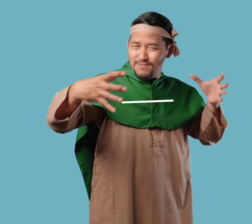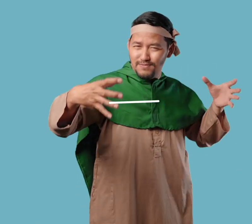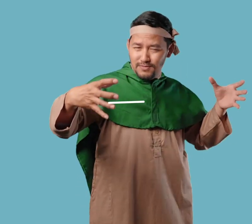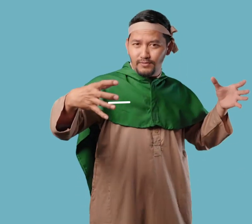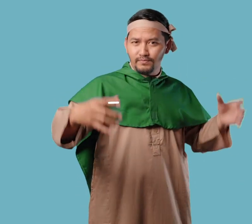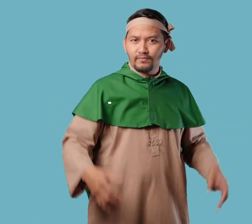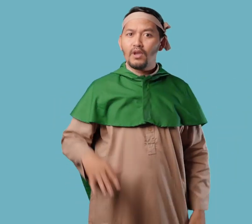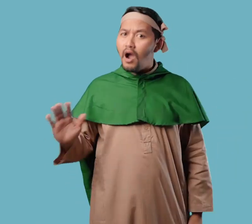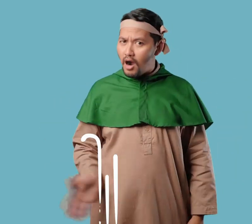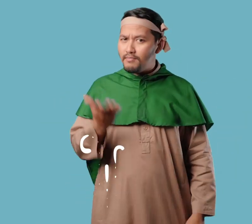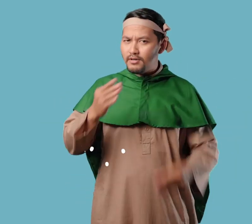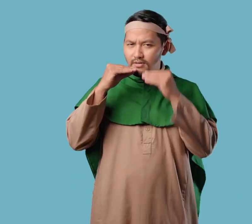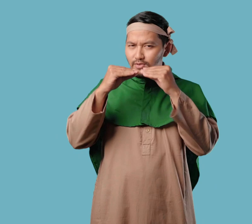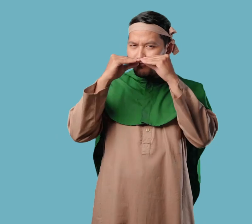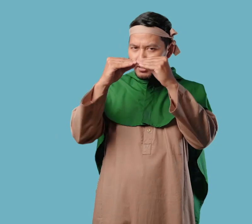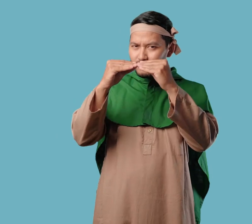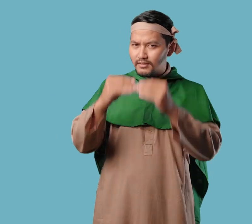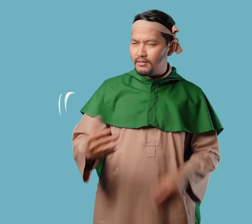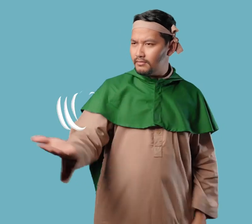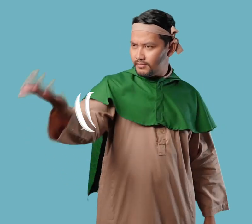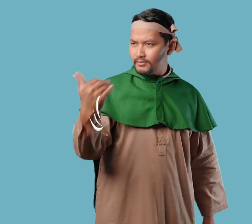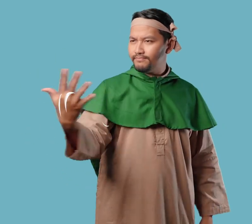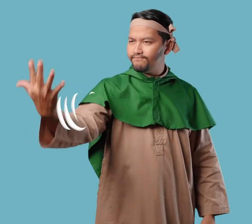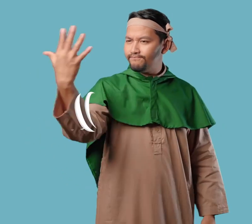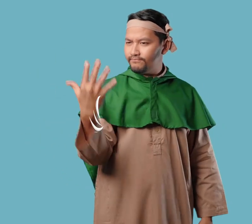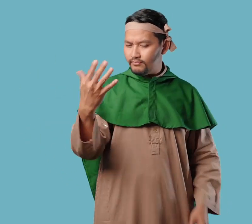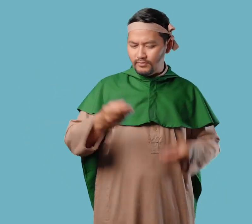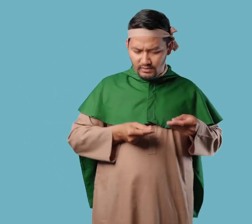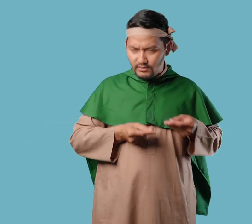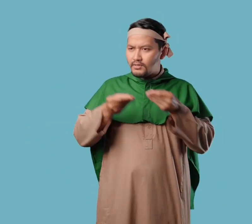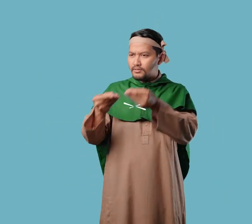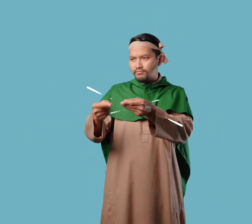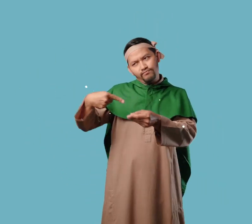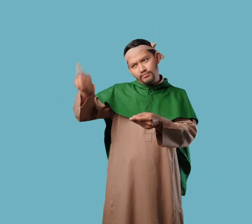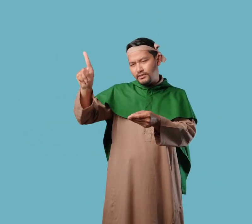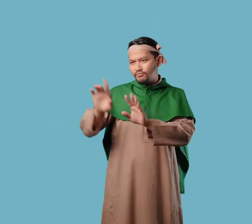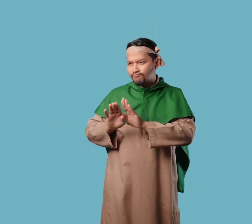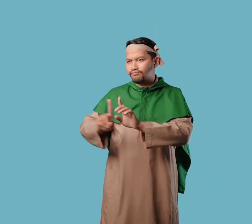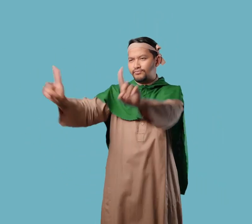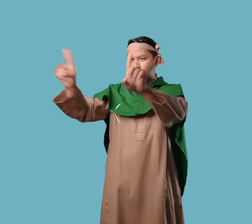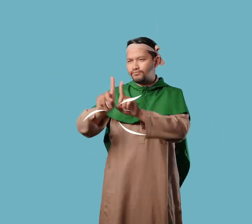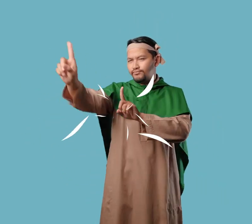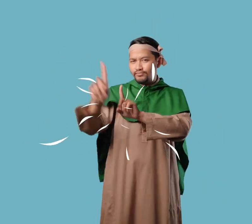Nabi Muhammad mengirimkan utusannya ke berbagai negeri Untuk mengenalkan Islam